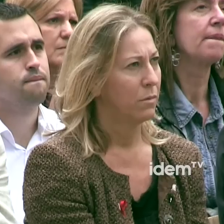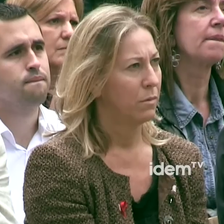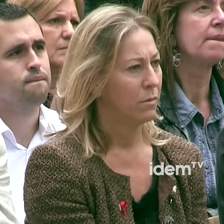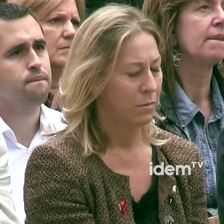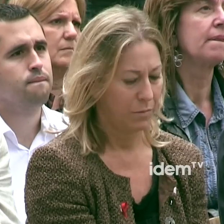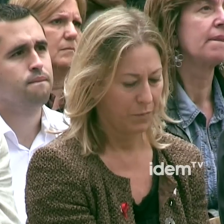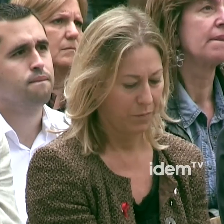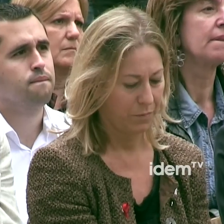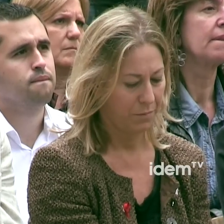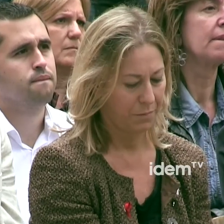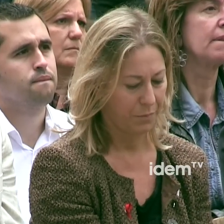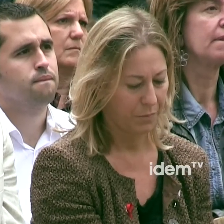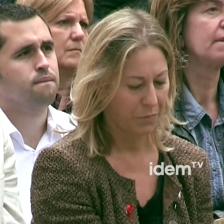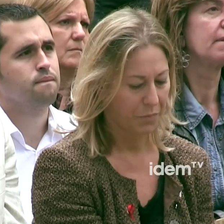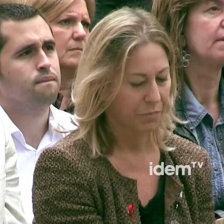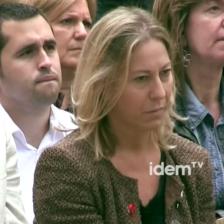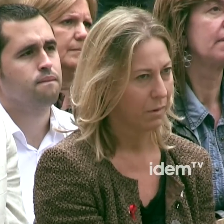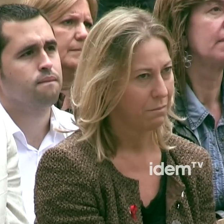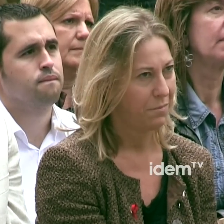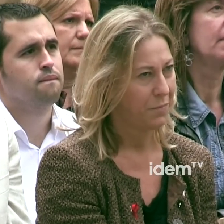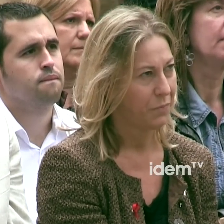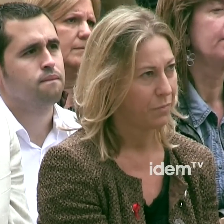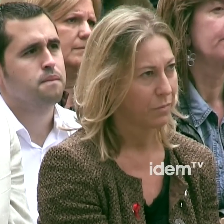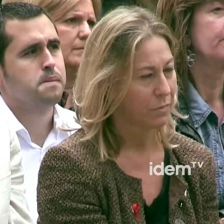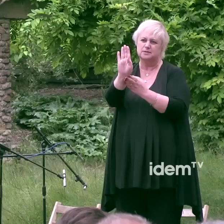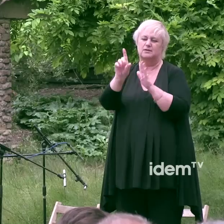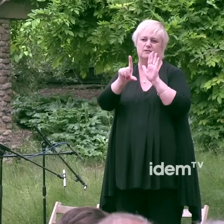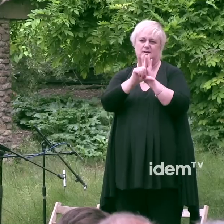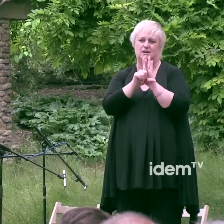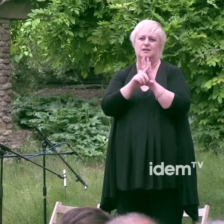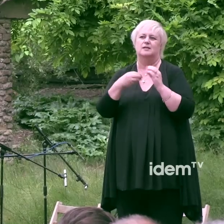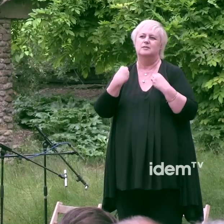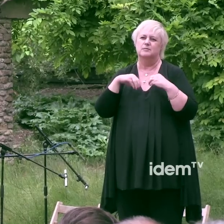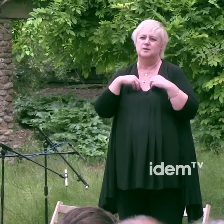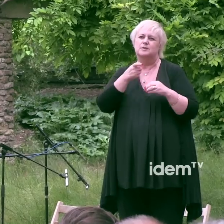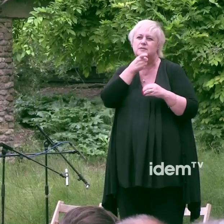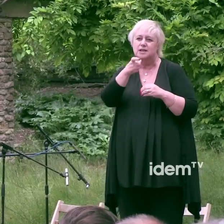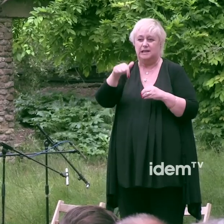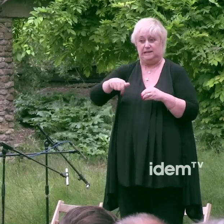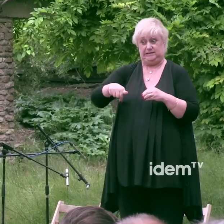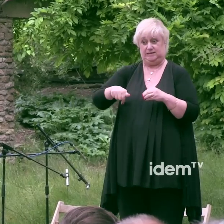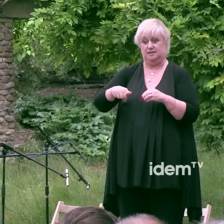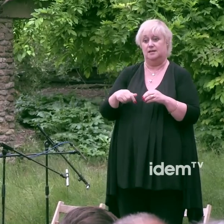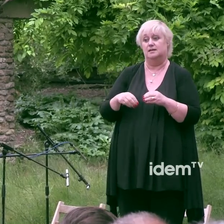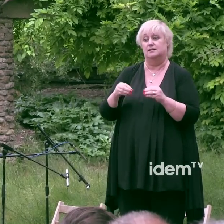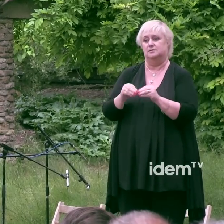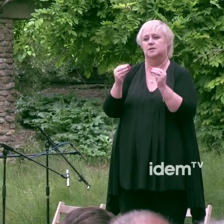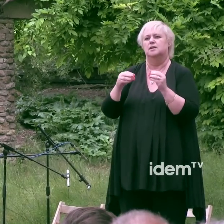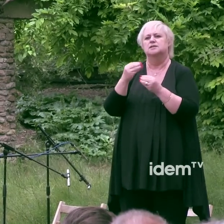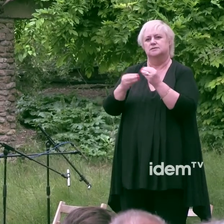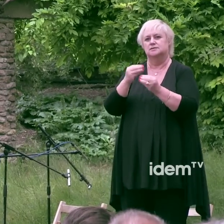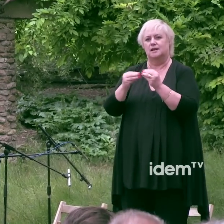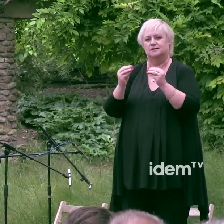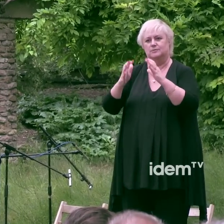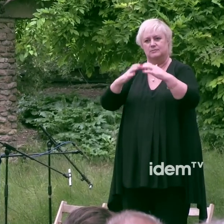Generalitat que s'assumi a la proposició de llei contra l'homofòbia que ha estat registrada aquesta mateixa setmana al Parlament de Catalunya. El nostre